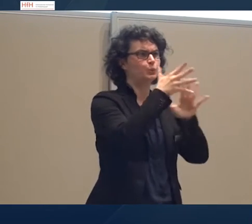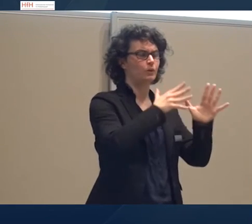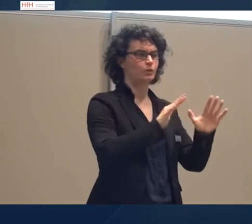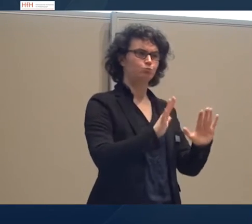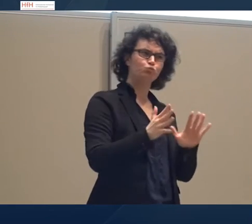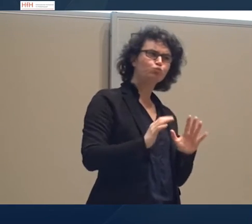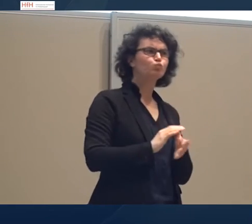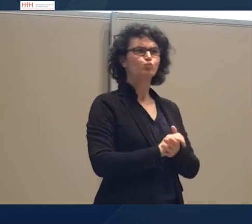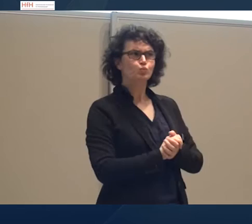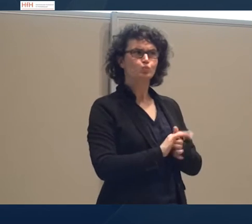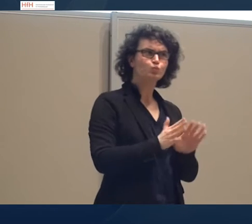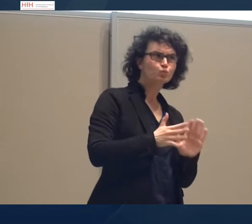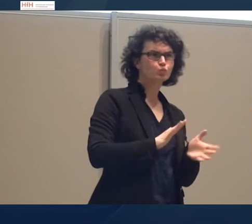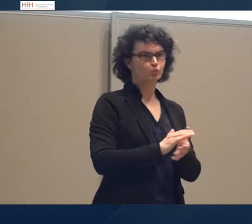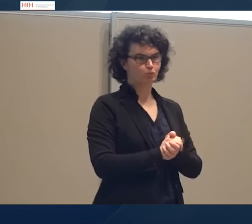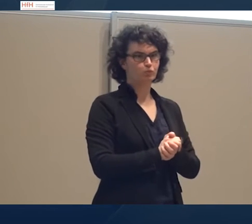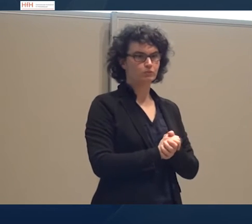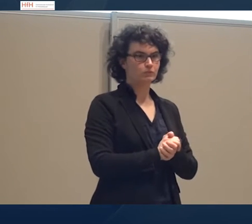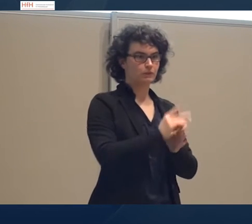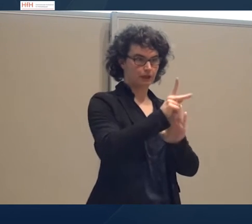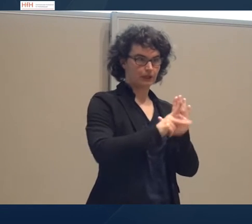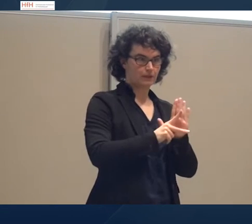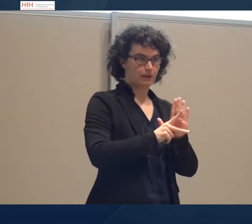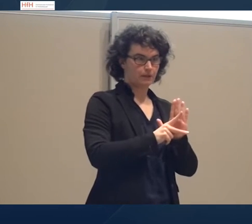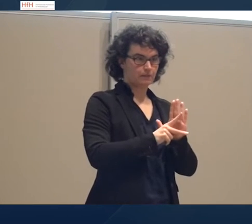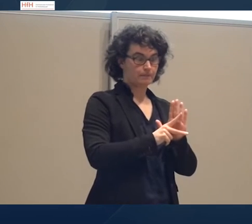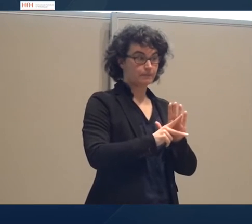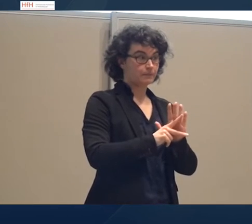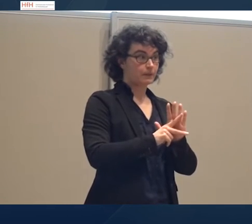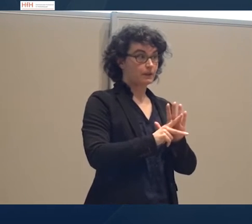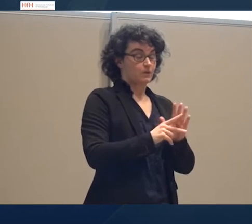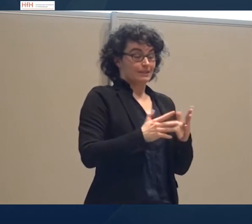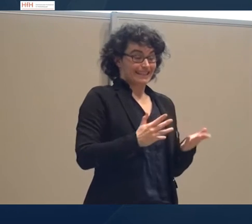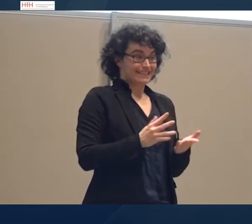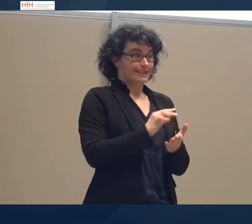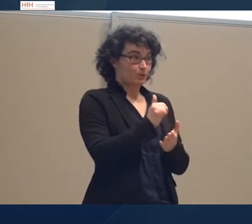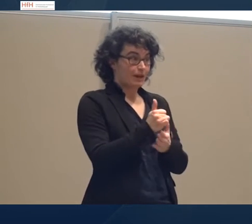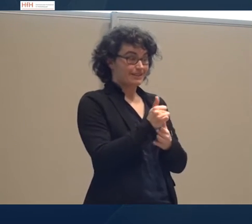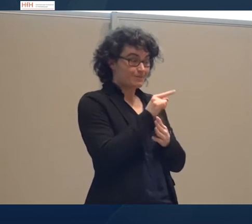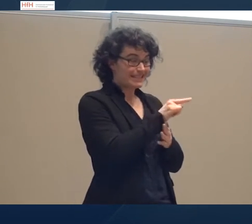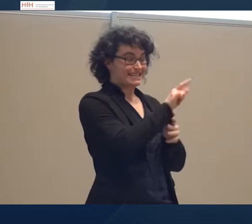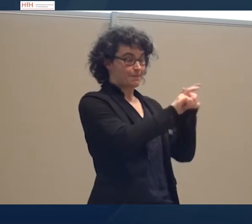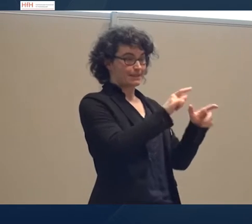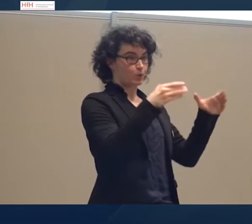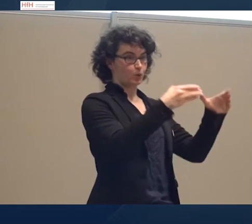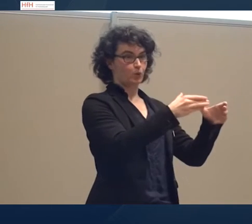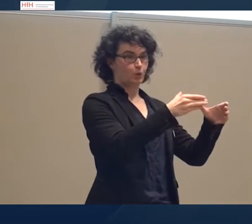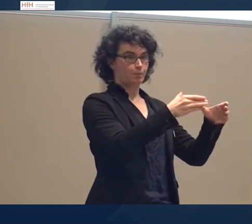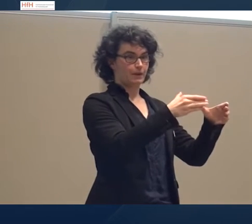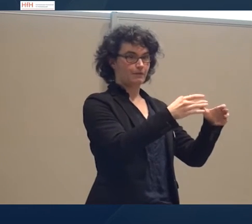Gebärden. Zunächst arbeiten wir mit dieser Personengruppe intuitiv in dem Sinne,